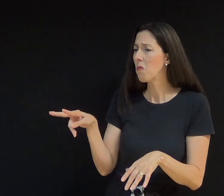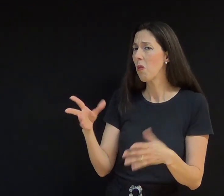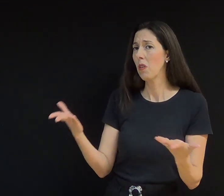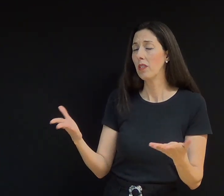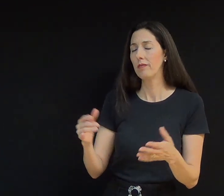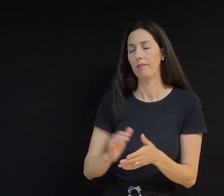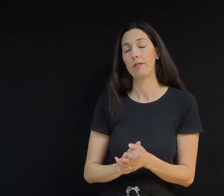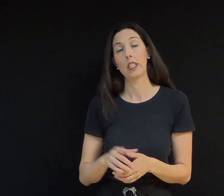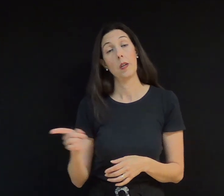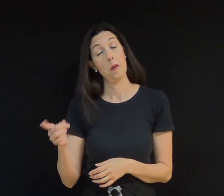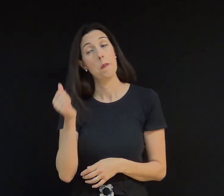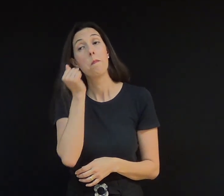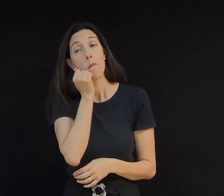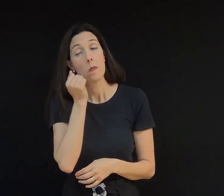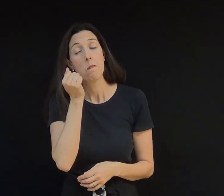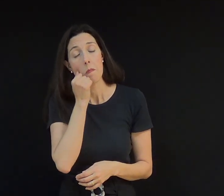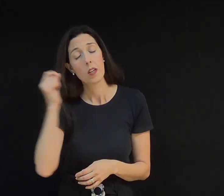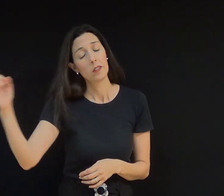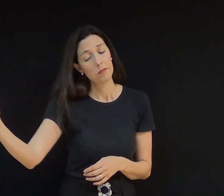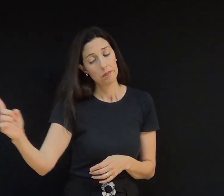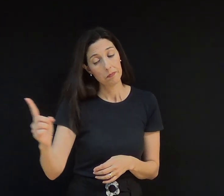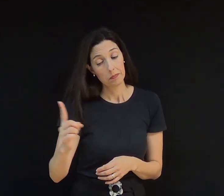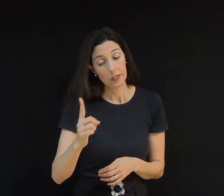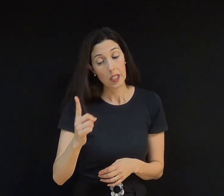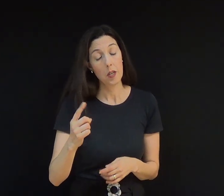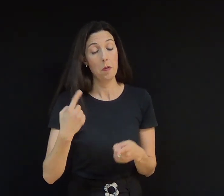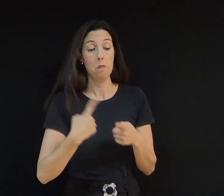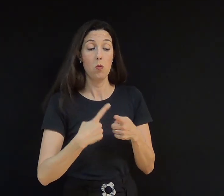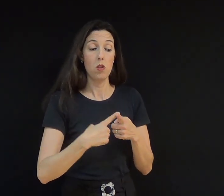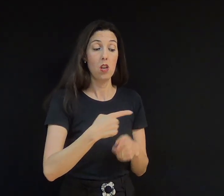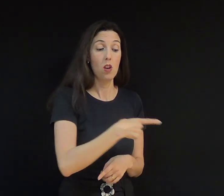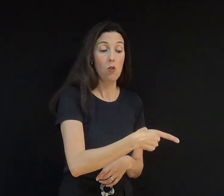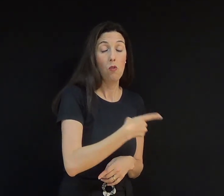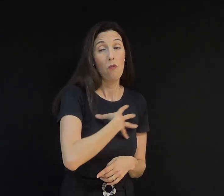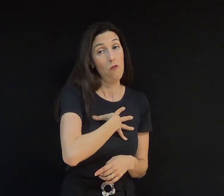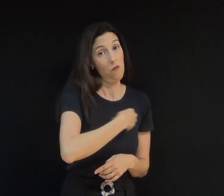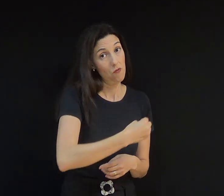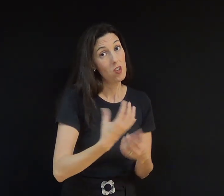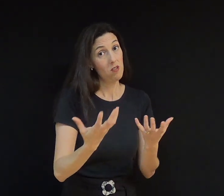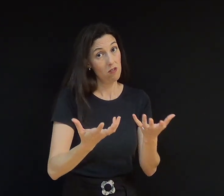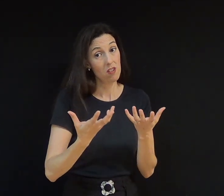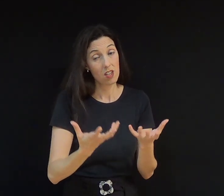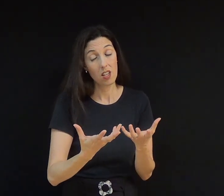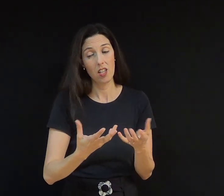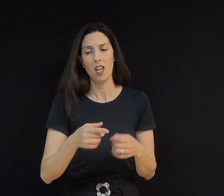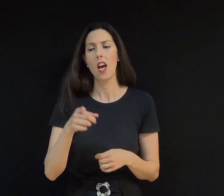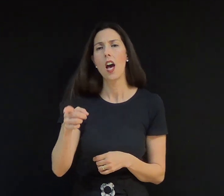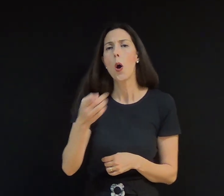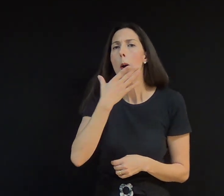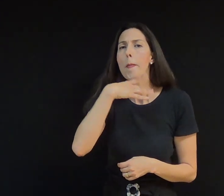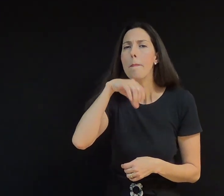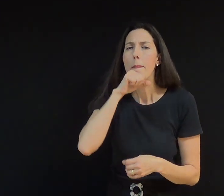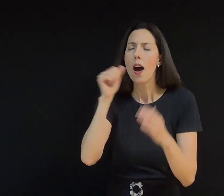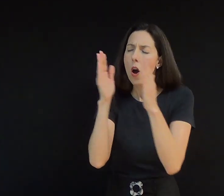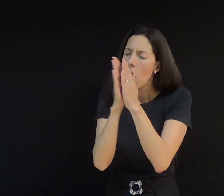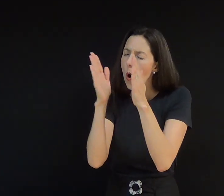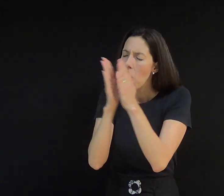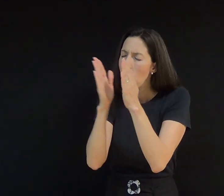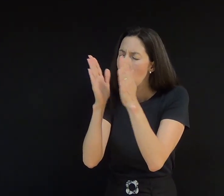Mamãe que recebeu, em consideração a nós, seus filhos, foi alvo da intercessão, paciência e amor do homem da